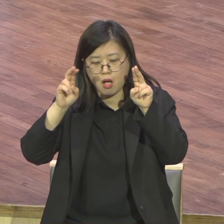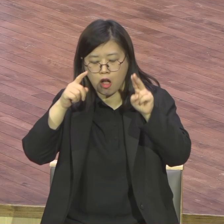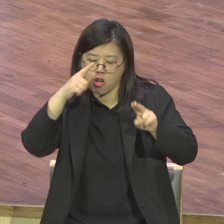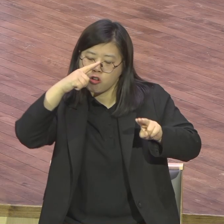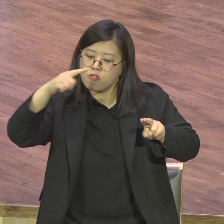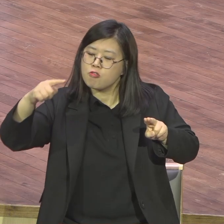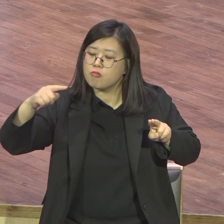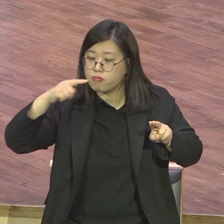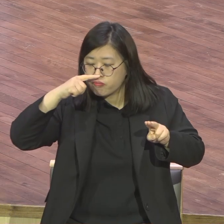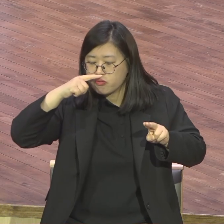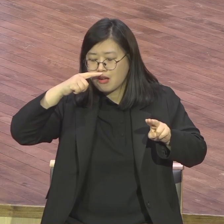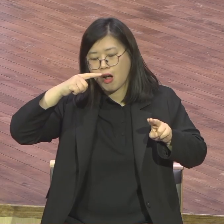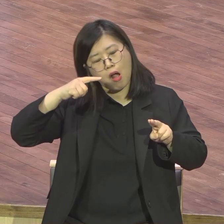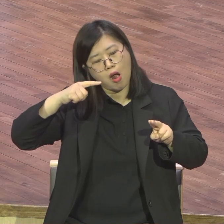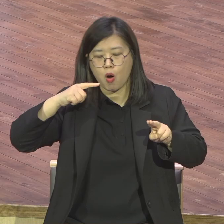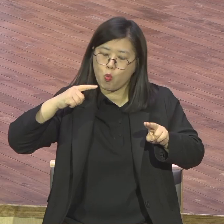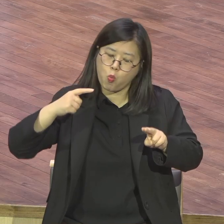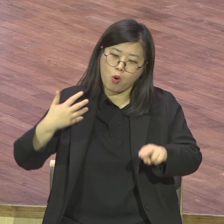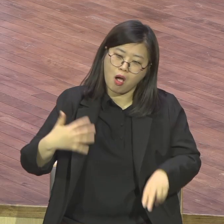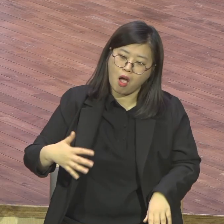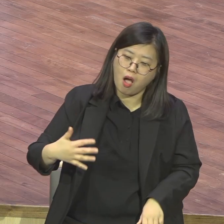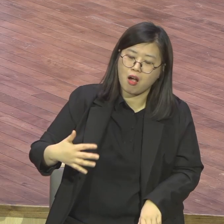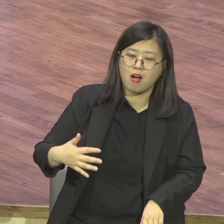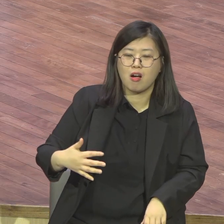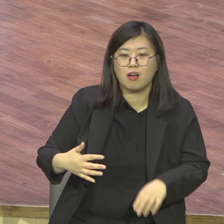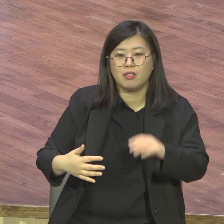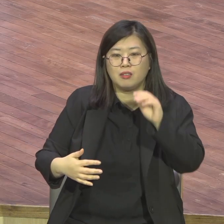용서 아세요 맹동에서 오판 무역상을 할 때요